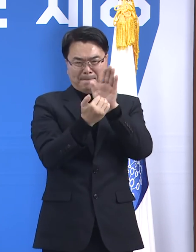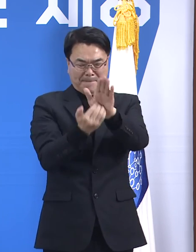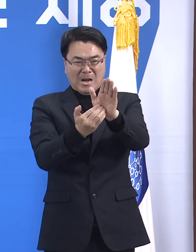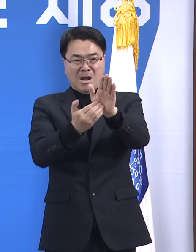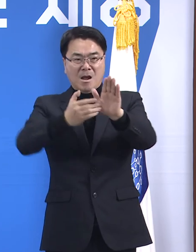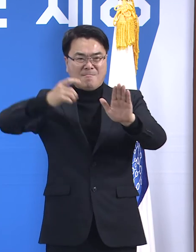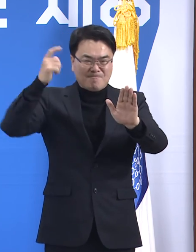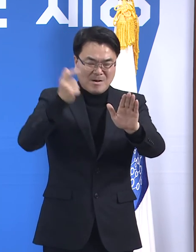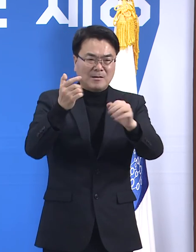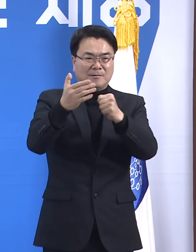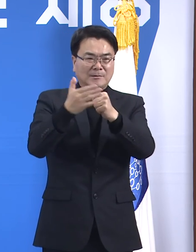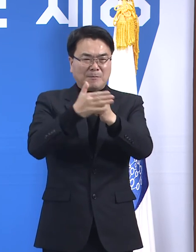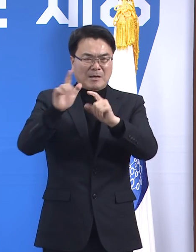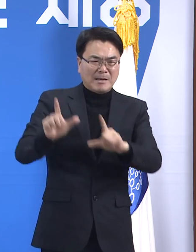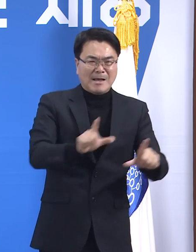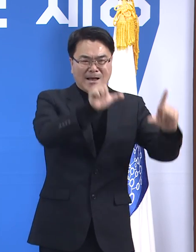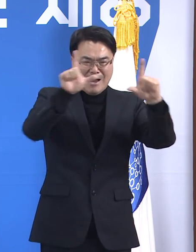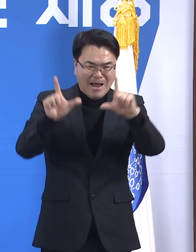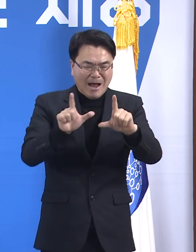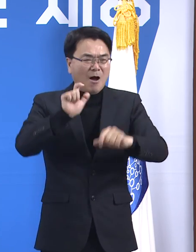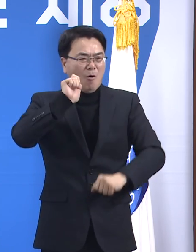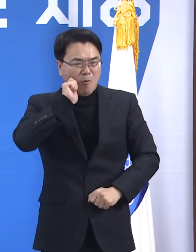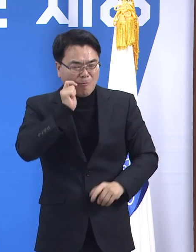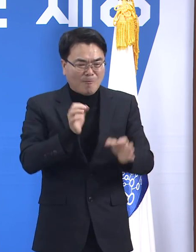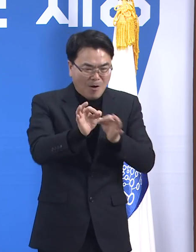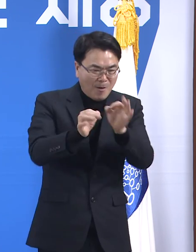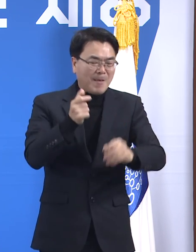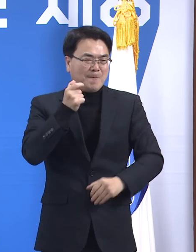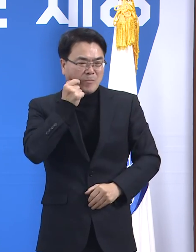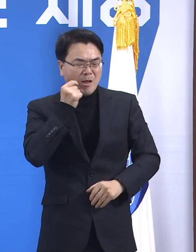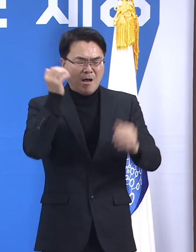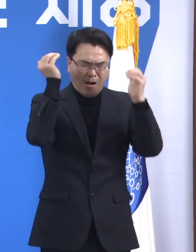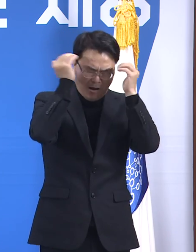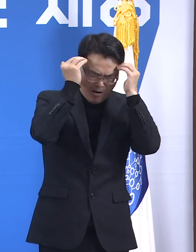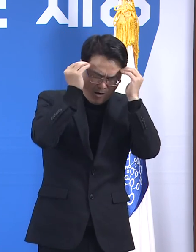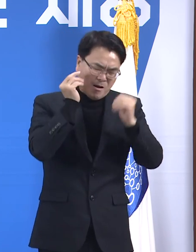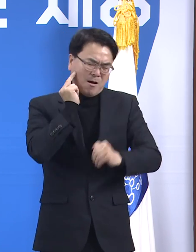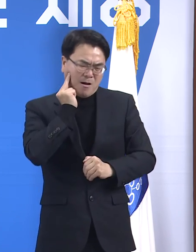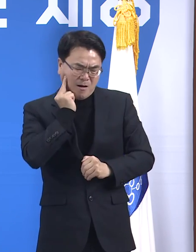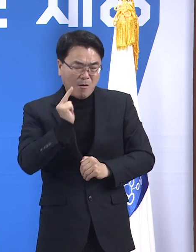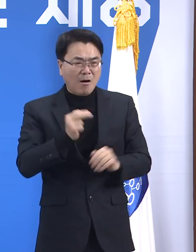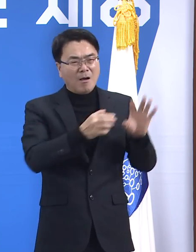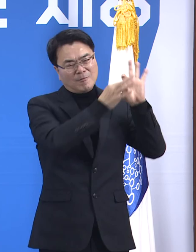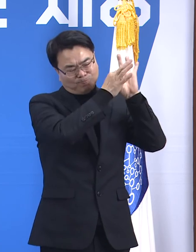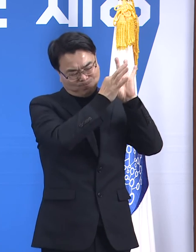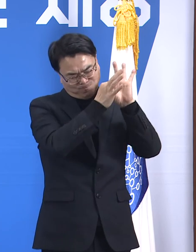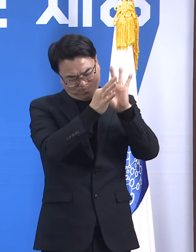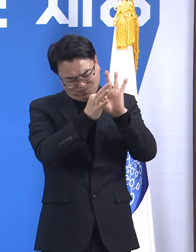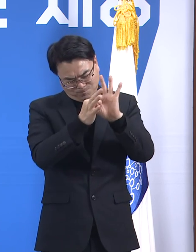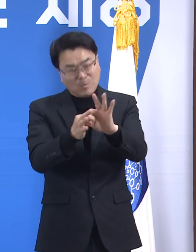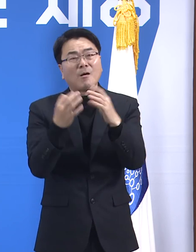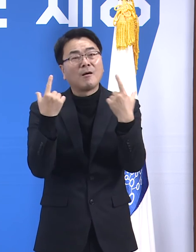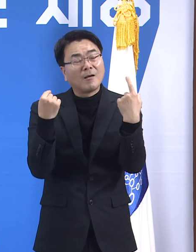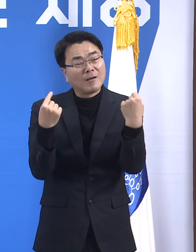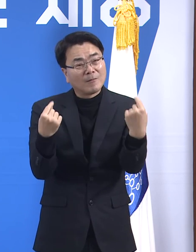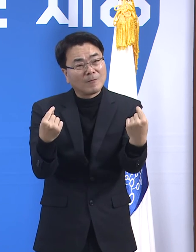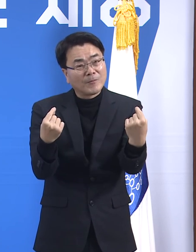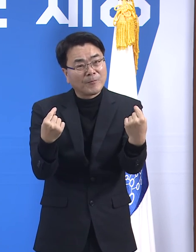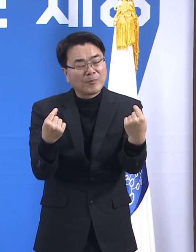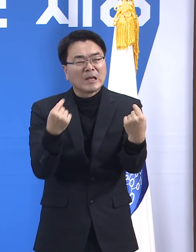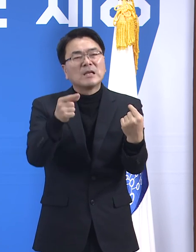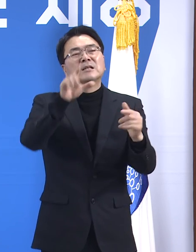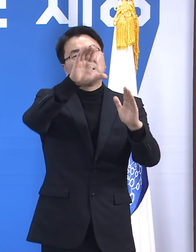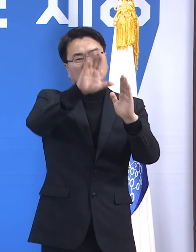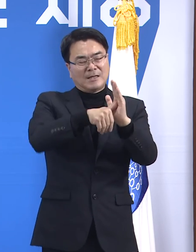생업의 곤란과 고통을 감수하였고 그 고통은 지금까지도 이어지고 있습니다. 이런